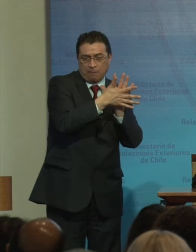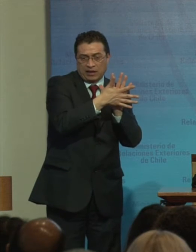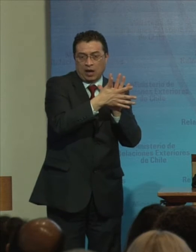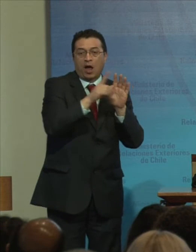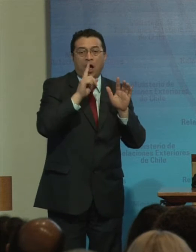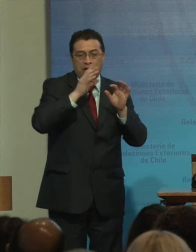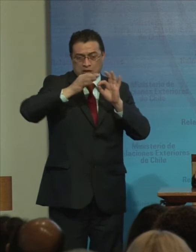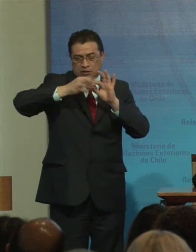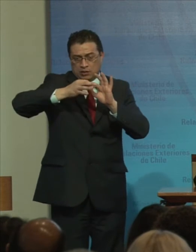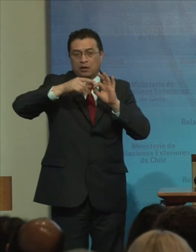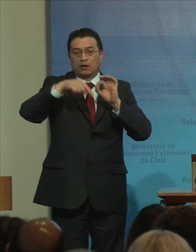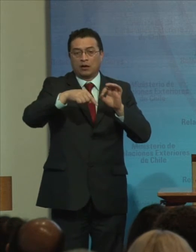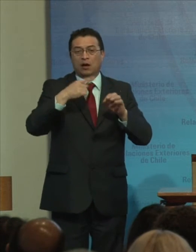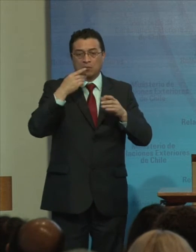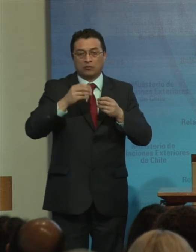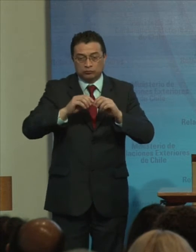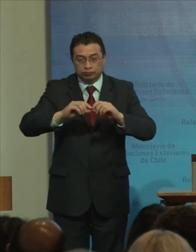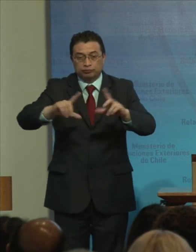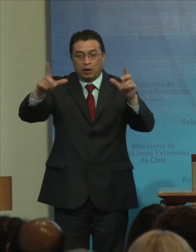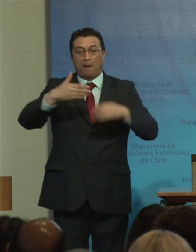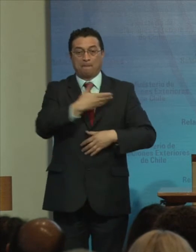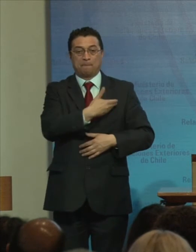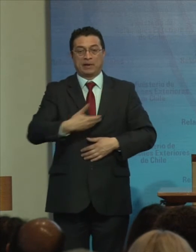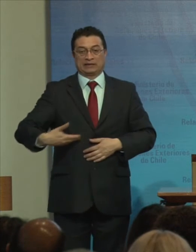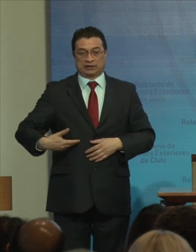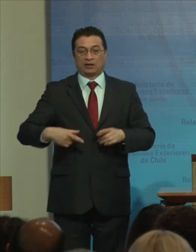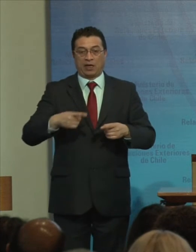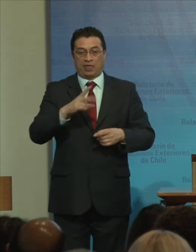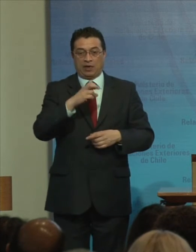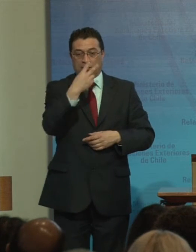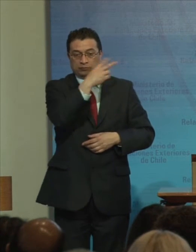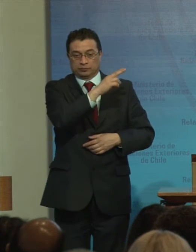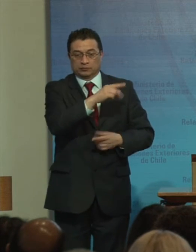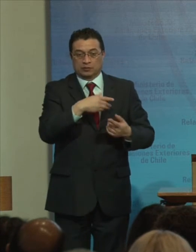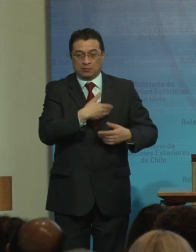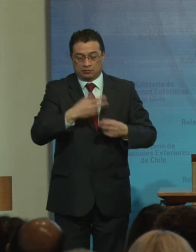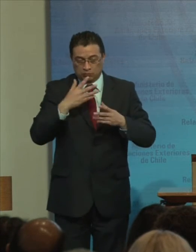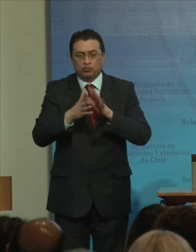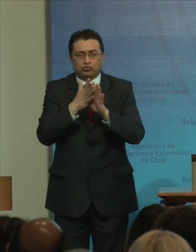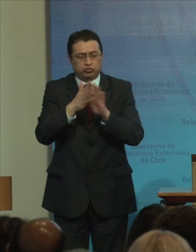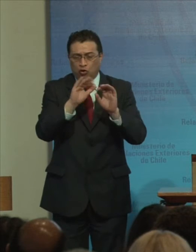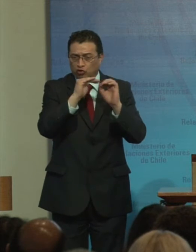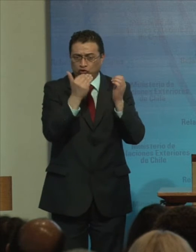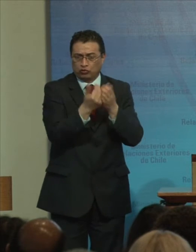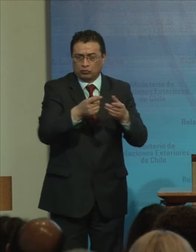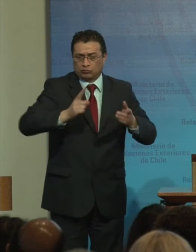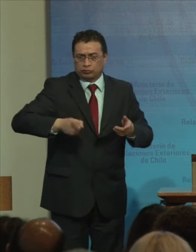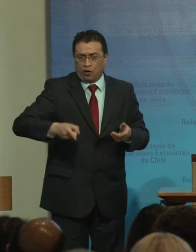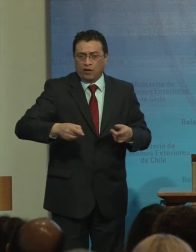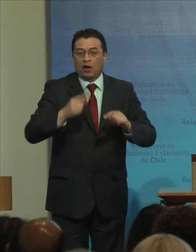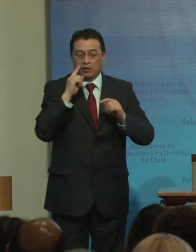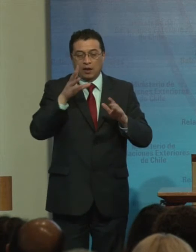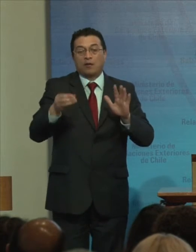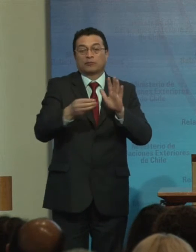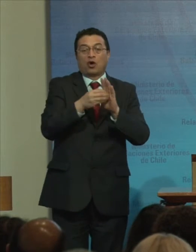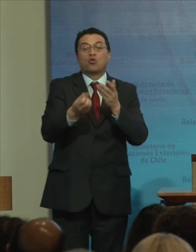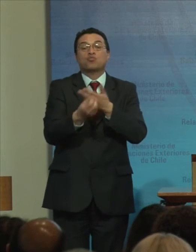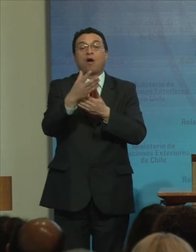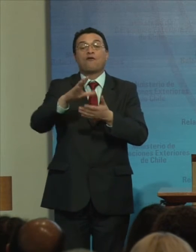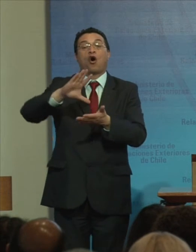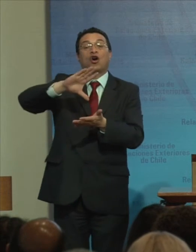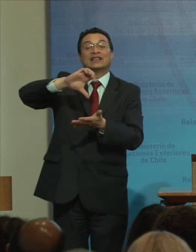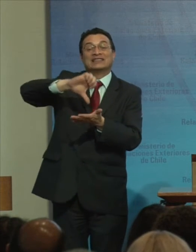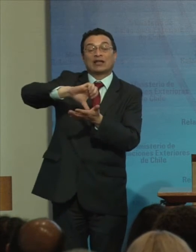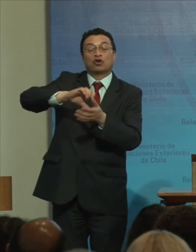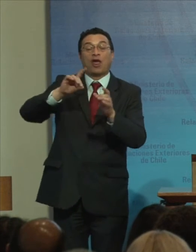En las comunicaciones Que emanan Desde la presidencia De la república Así como La instalación De nuevos centros De